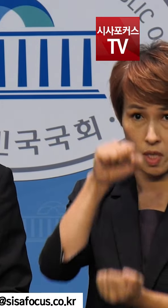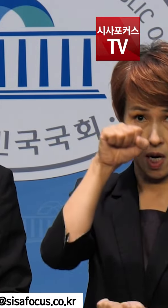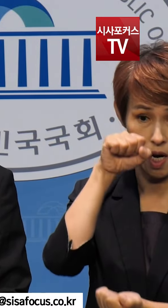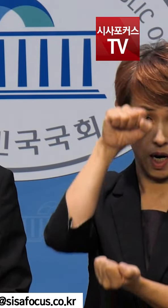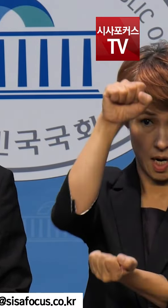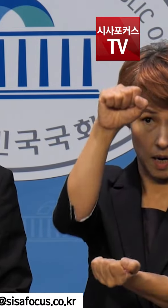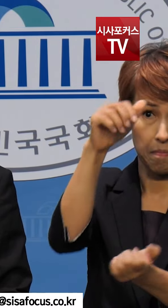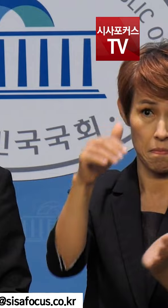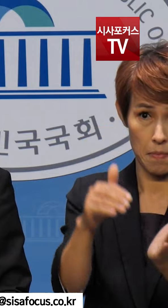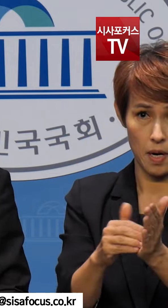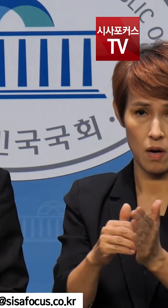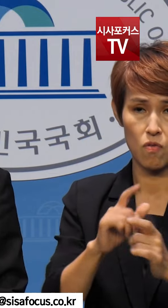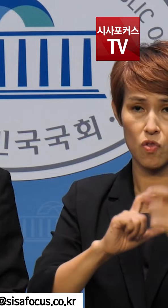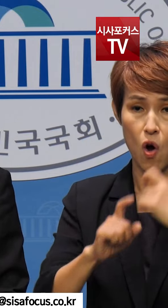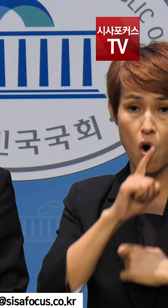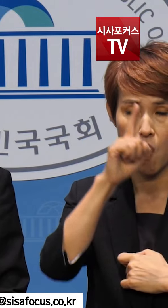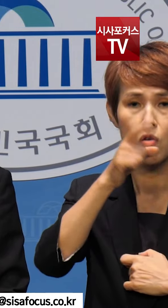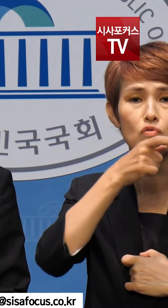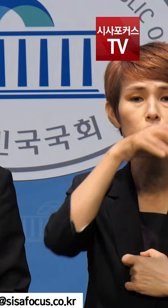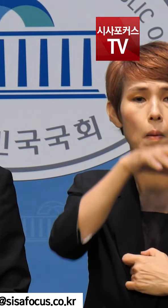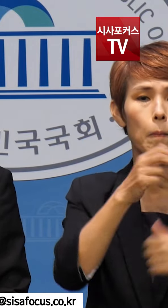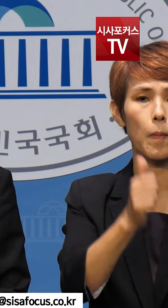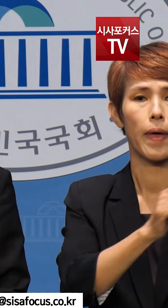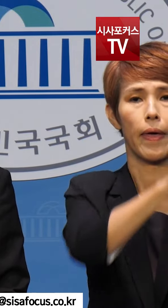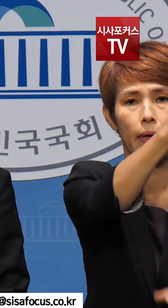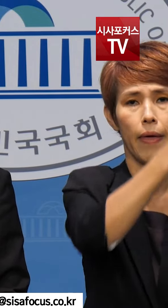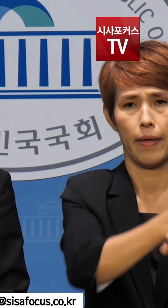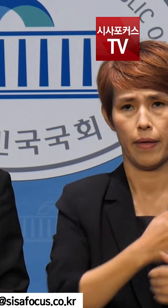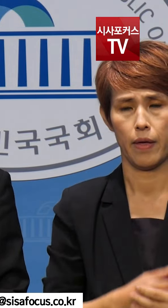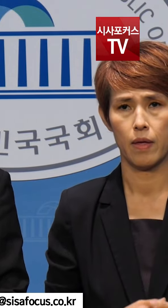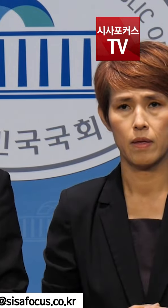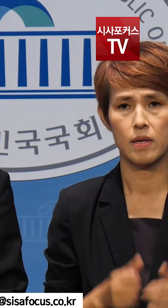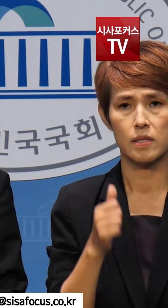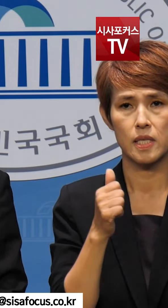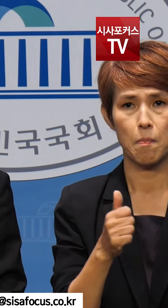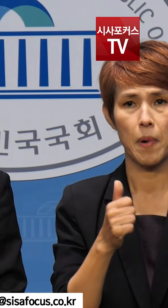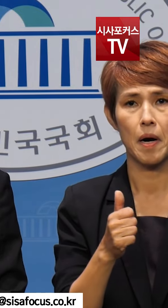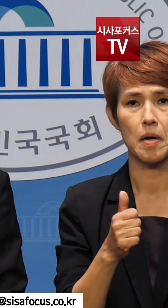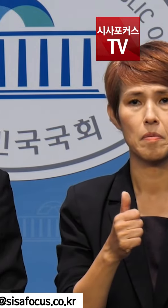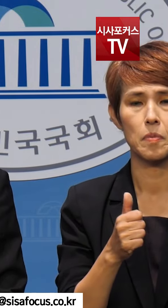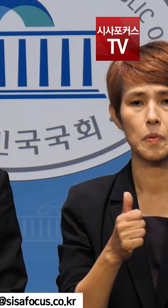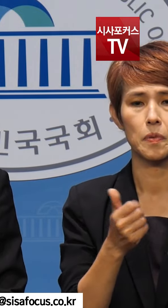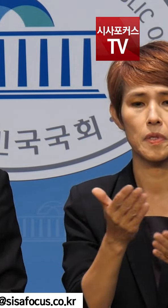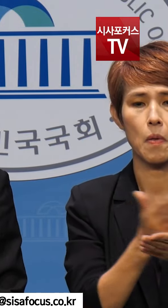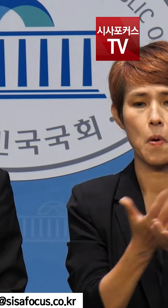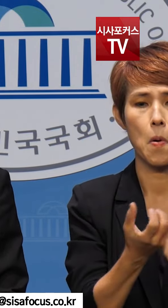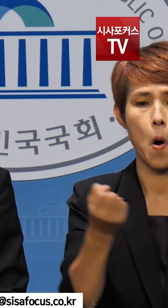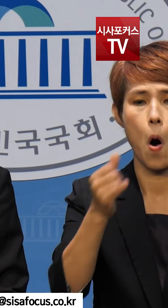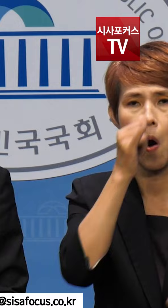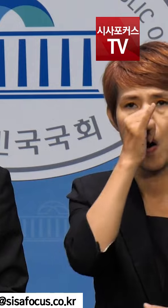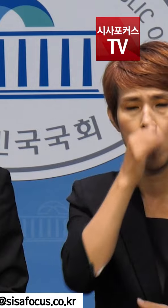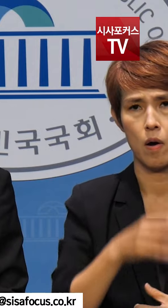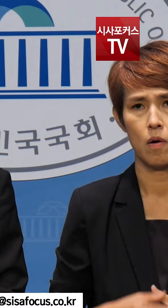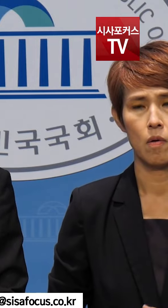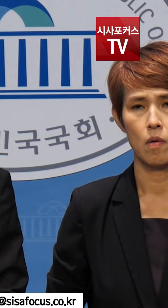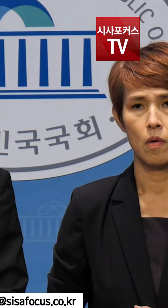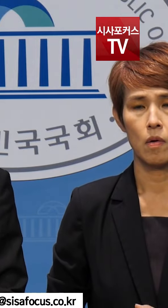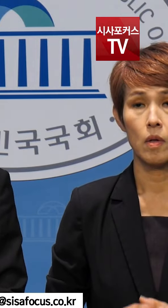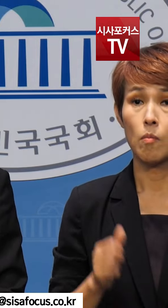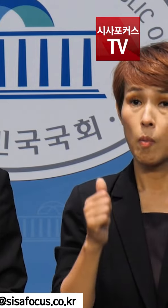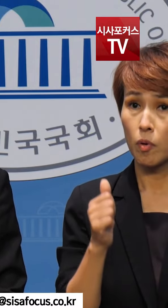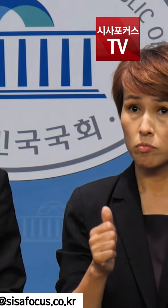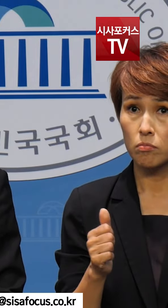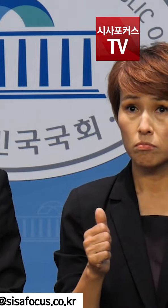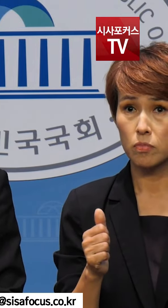추가 기소는 수원지방법원에 하는 사실상 재판부 쇼핑의 행위를 보이고 있는 것입니다. 또한 법원은